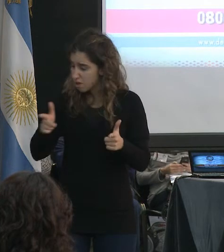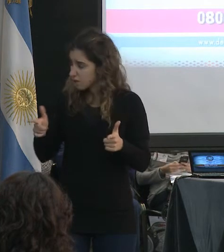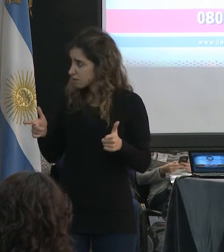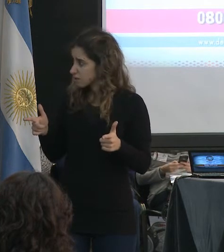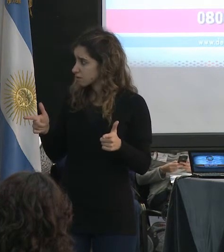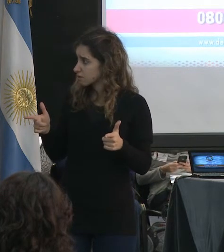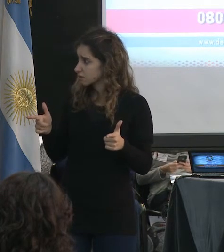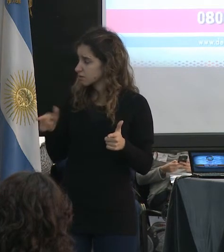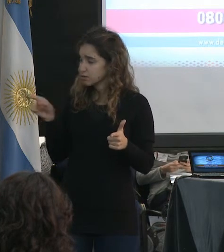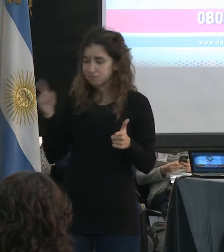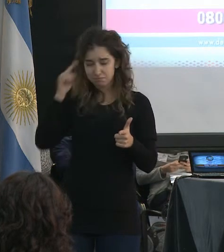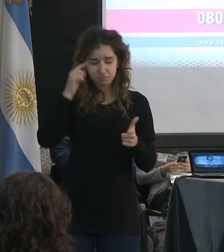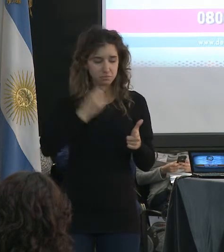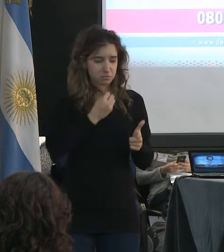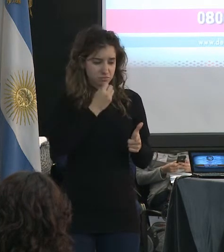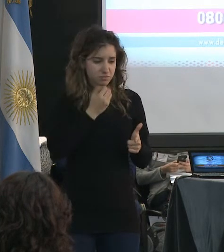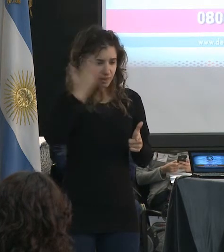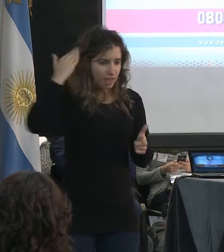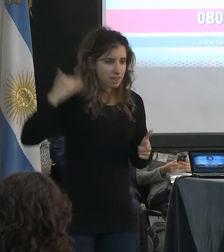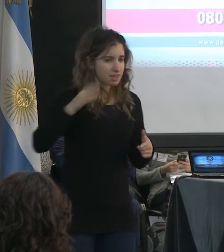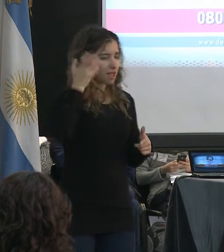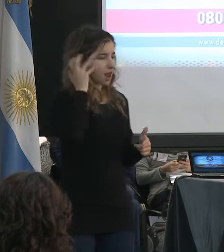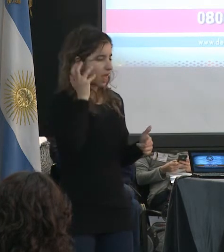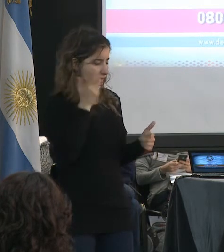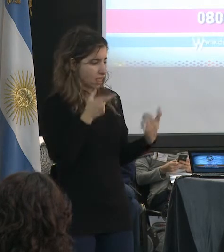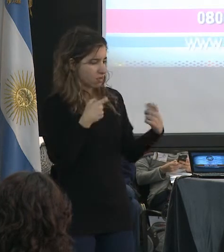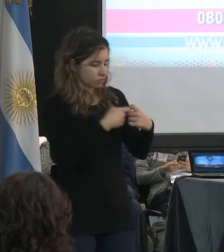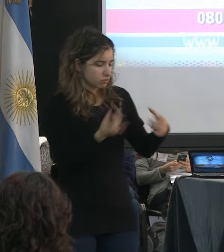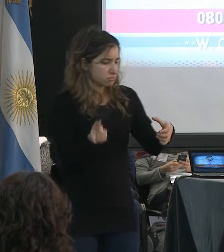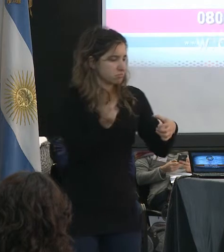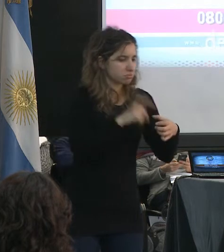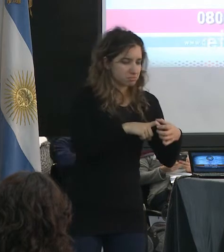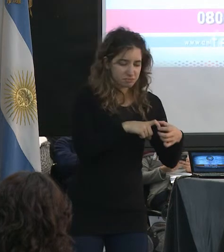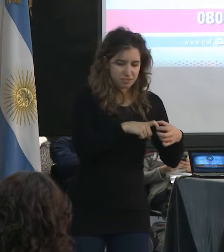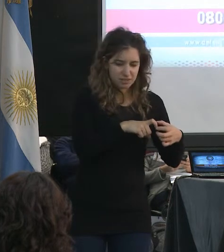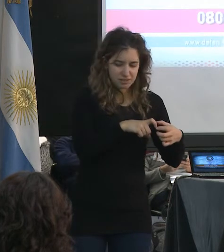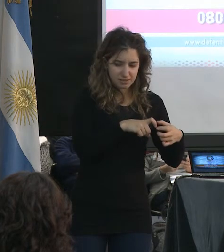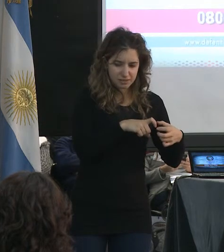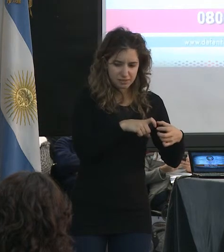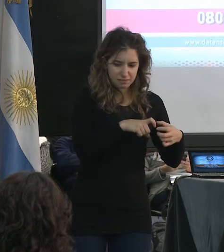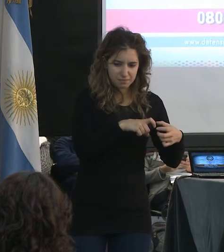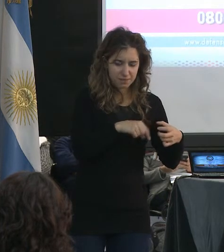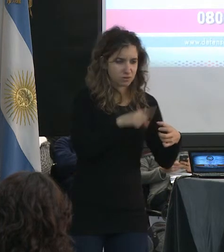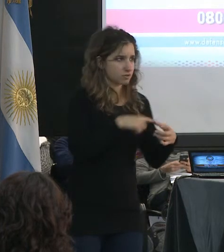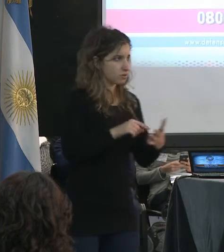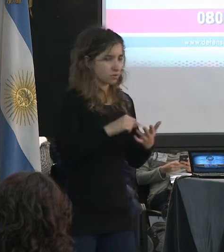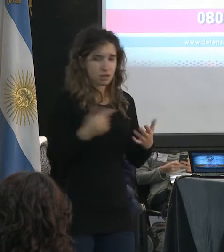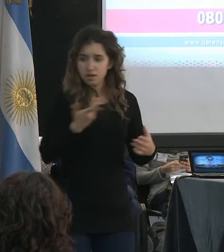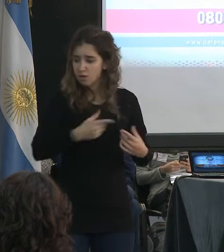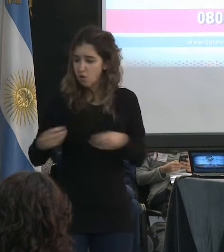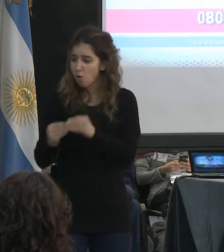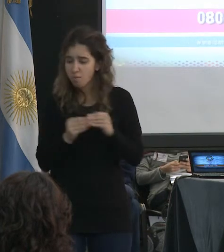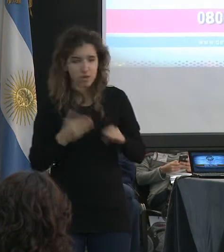debo confesar que yo integré una asociación de radio y me fui porque no podía engañar a mis colegas que me pedían siempre soluciones para